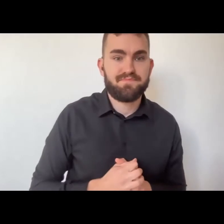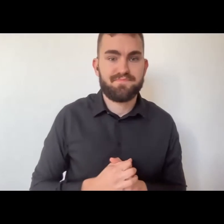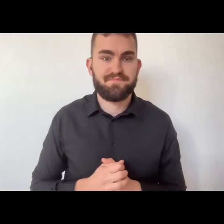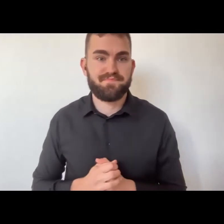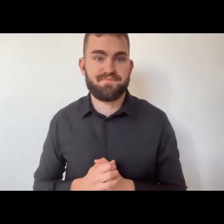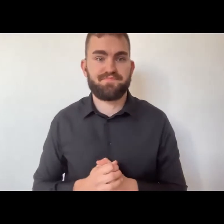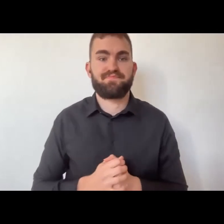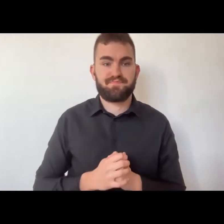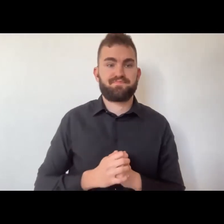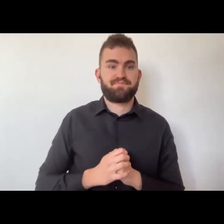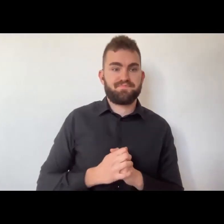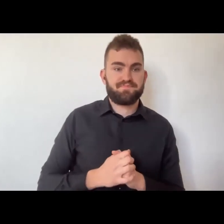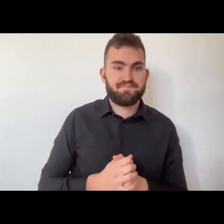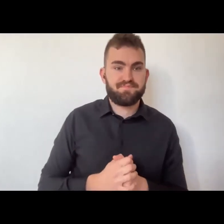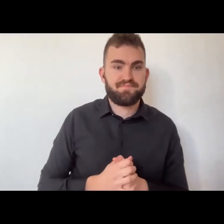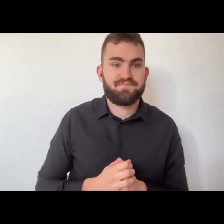della cultura.